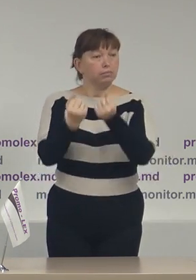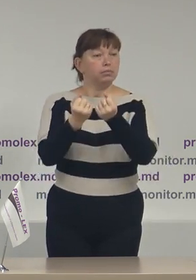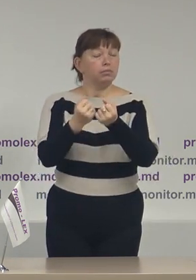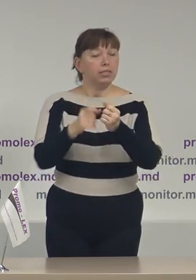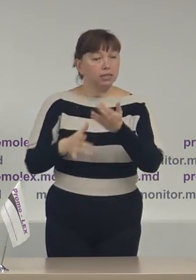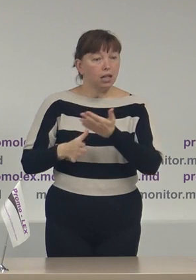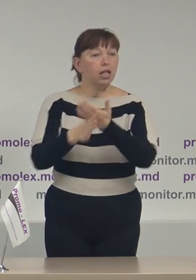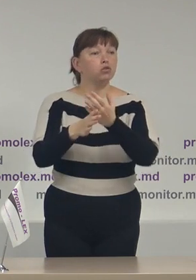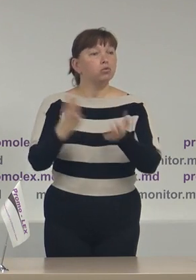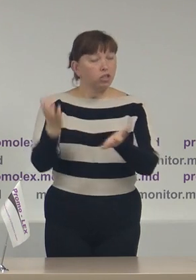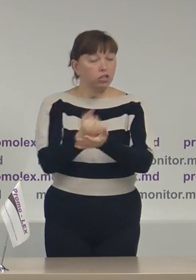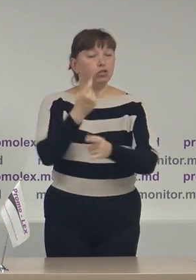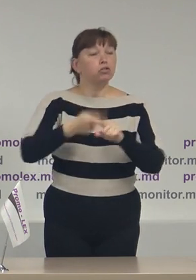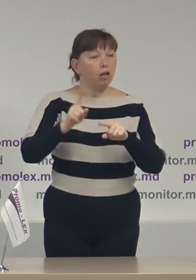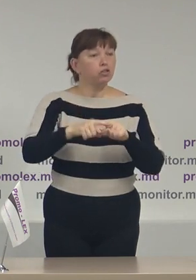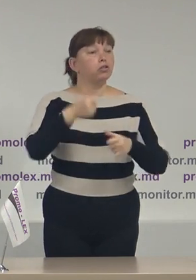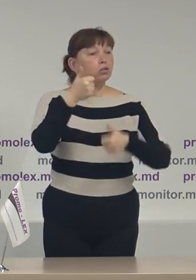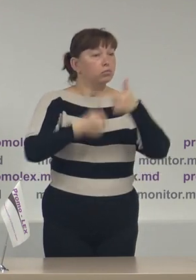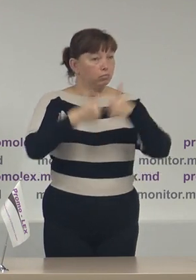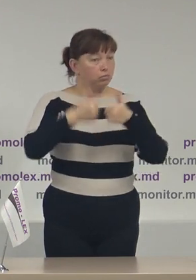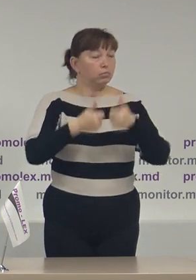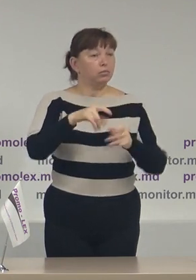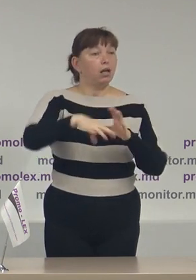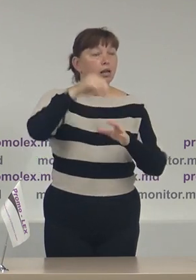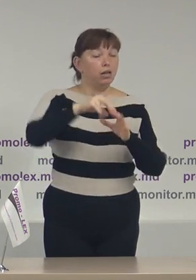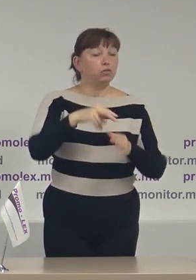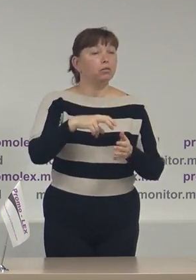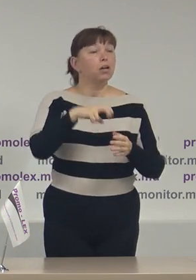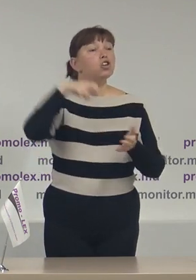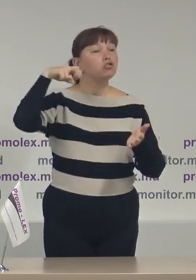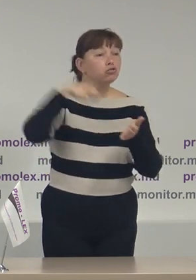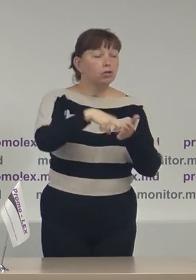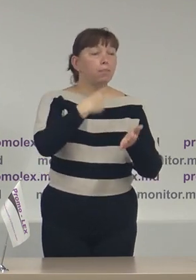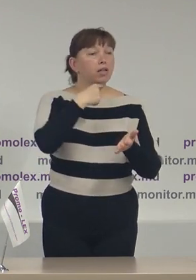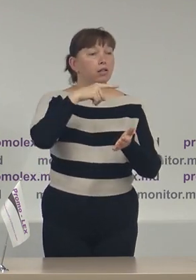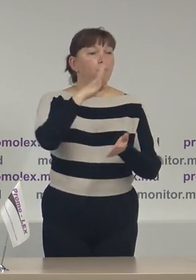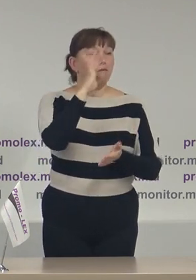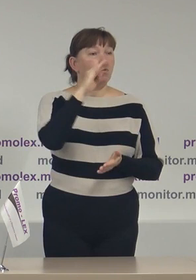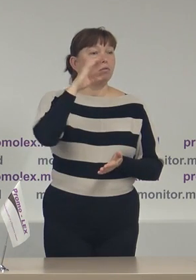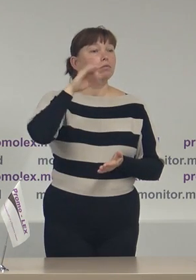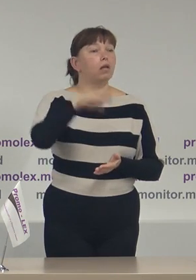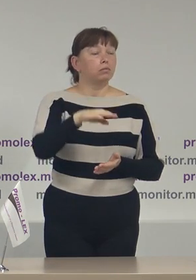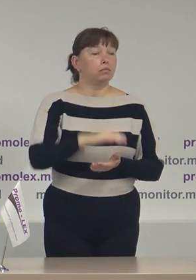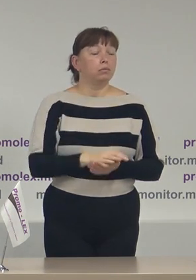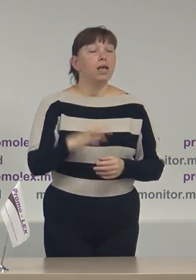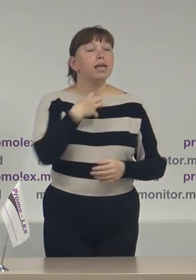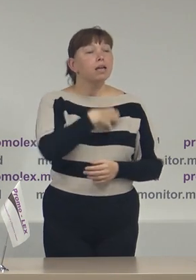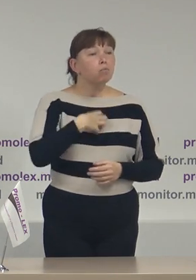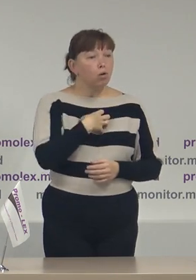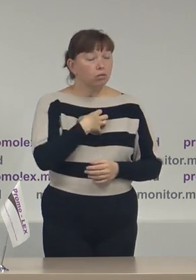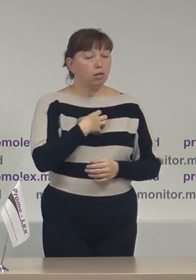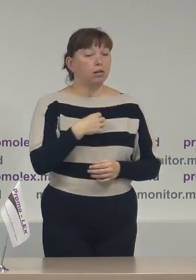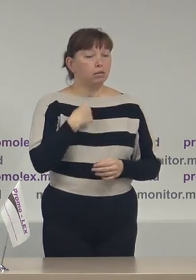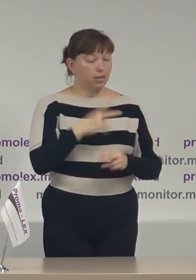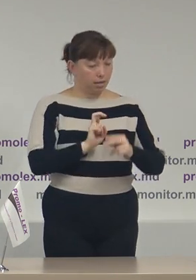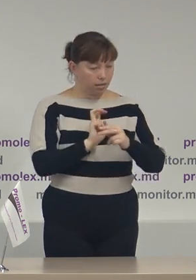-l ajute să câștige cel scuristin prin aplicarea ștampilii votat în dreptul acestuia. Important este să ne